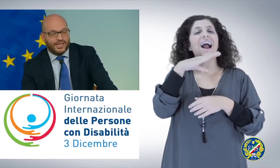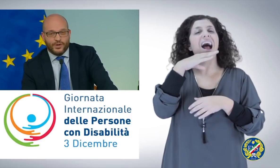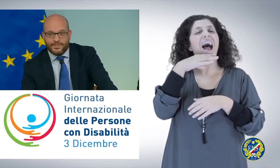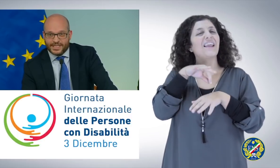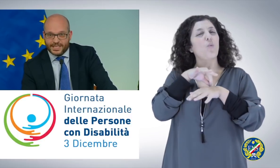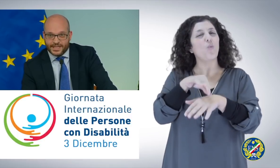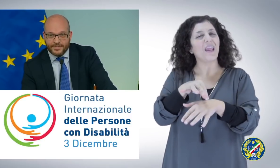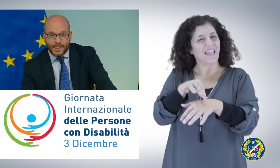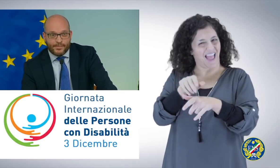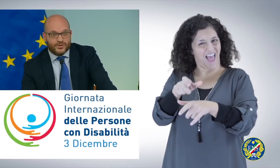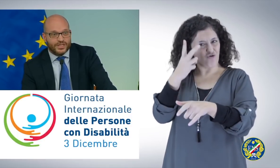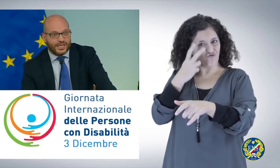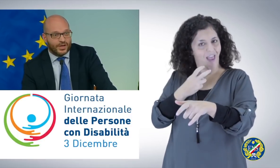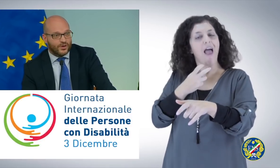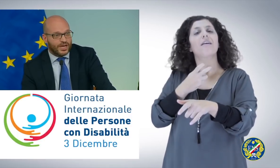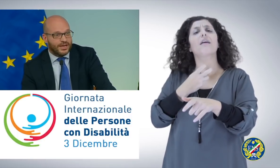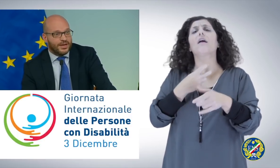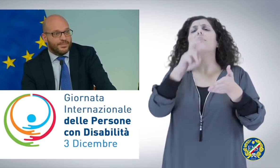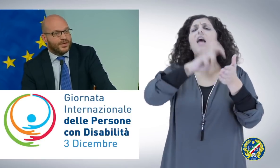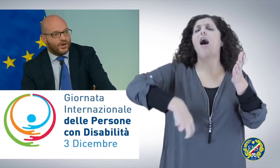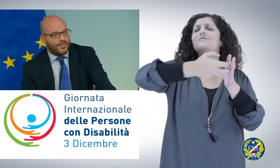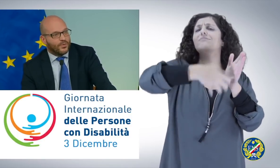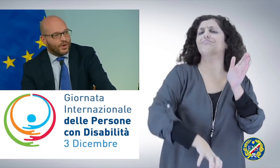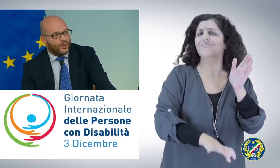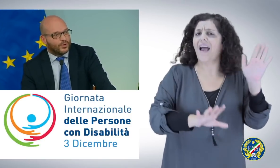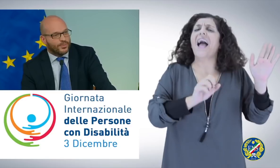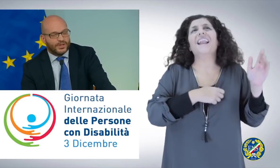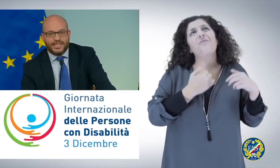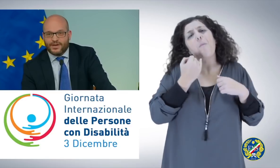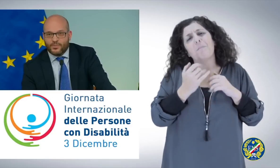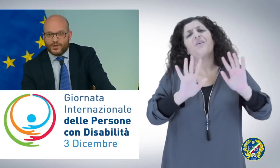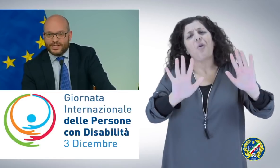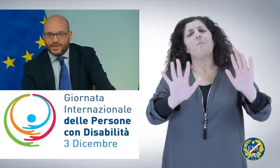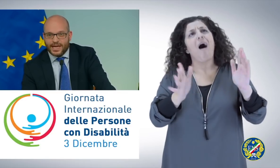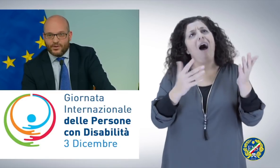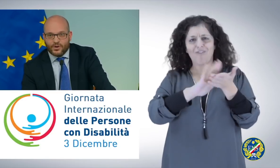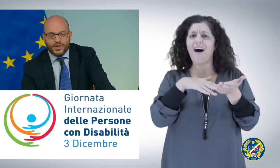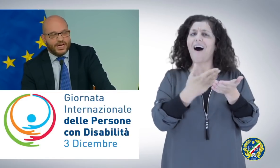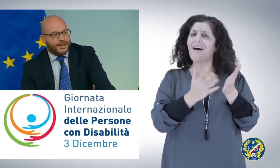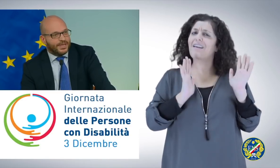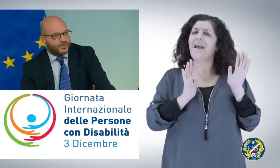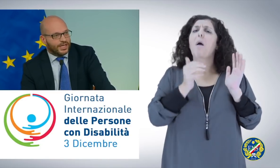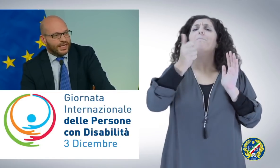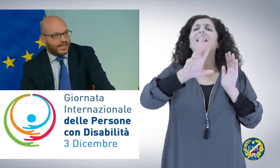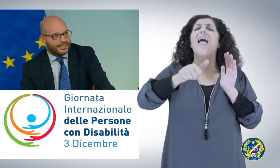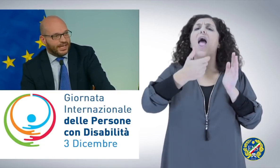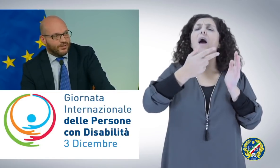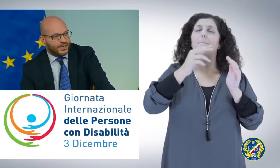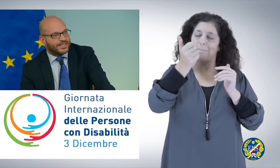quani guida per ciechi. Penso che sia una cosa piccola ma comunque molto importante, verranno portati a 1000 euro e penso che sia un